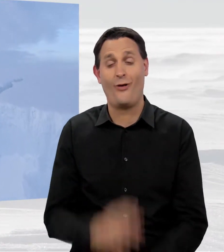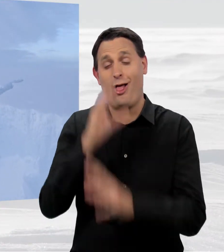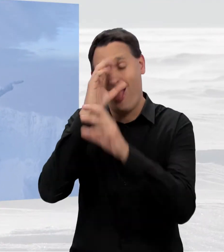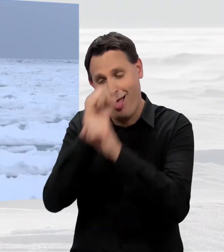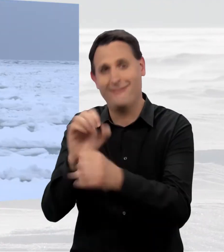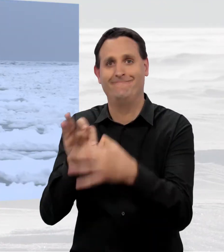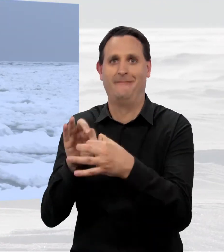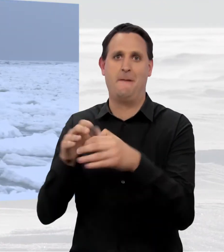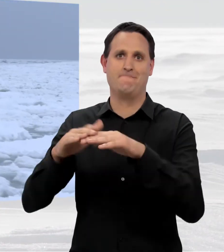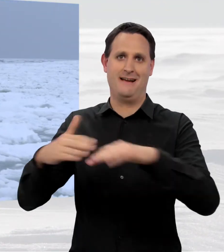Und das Meer.